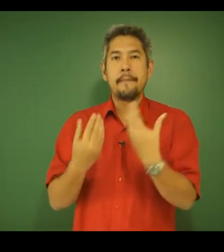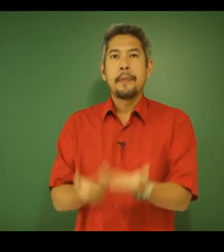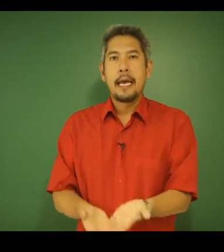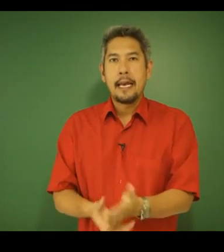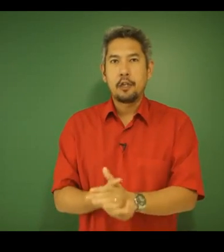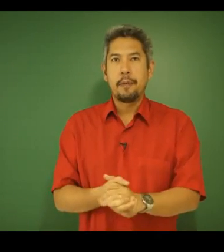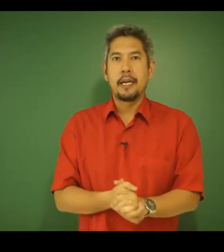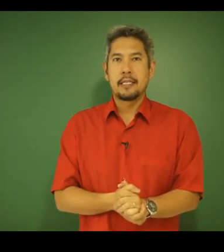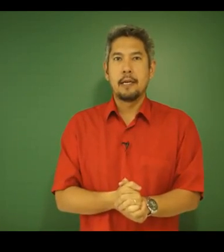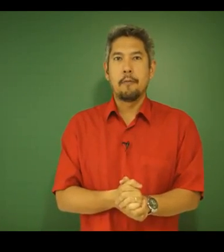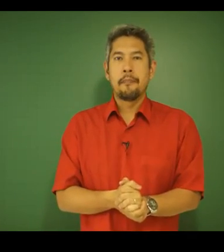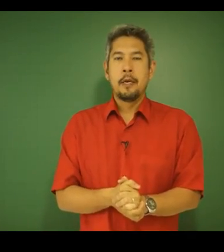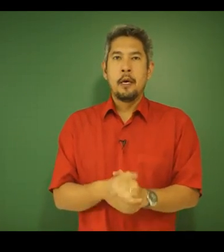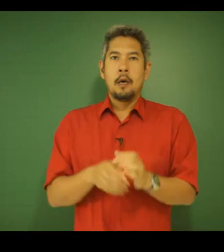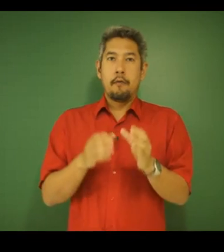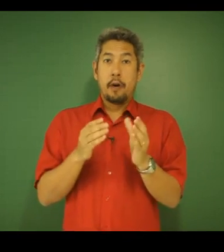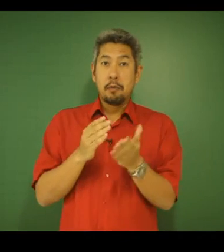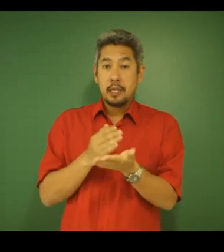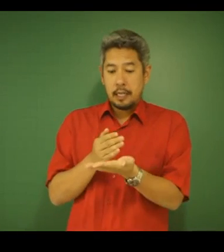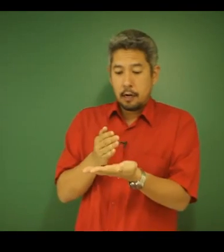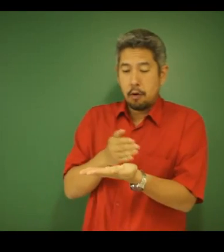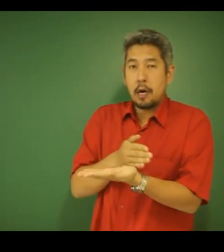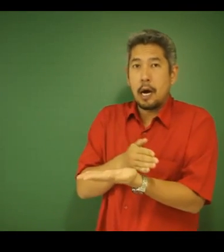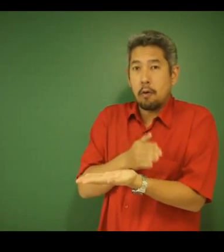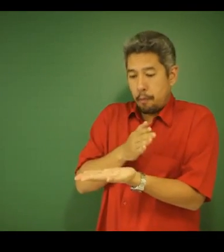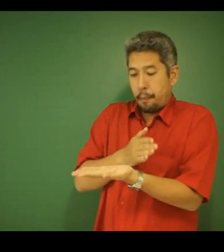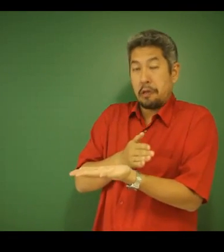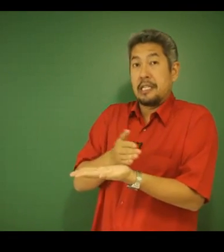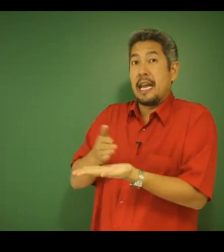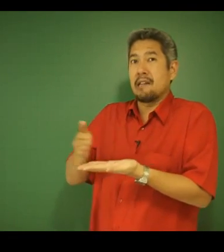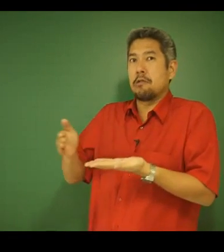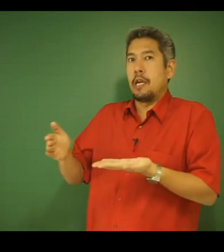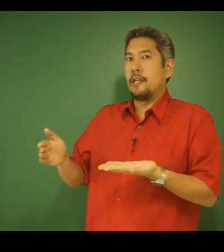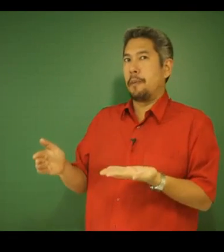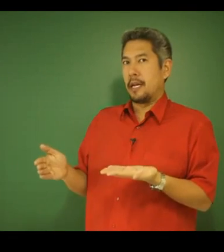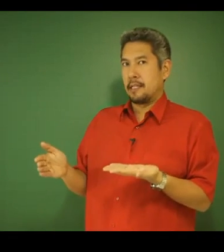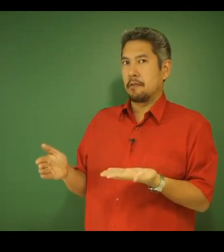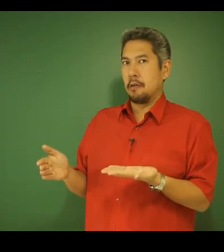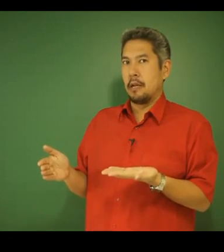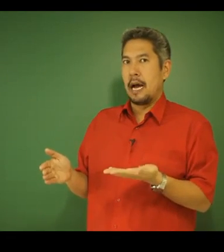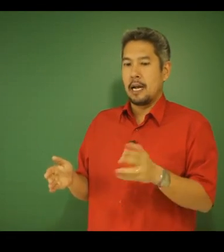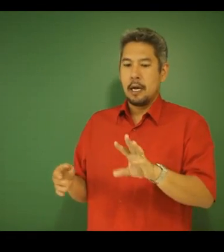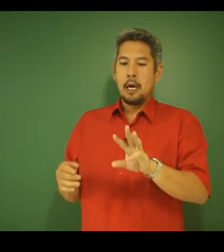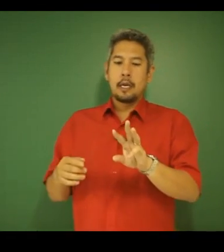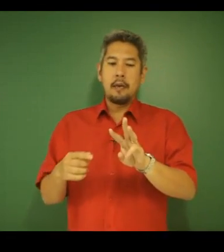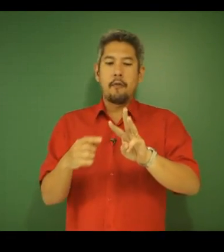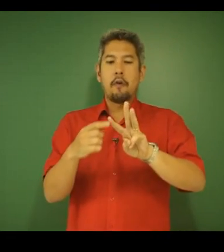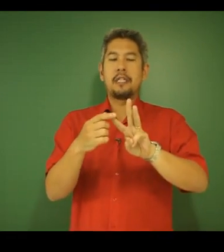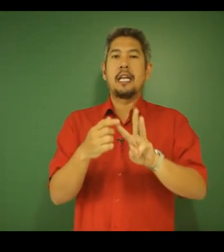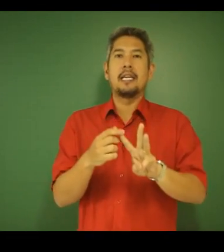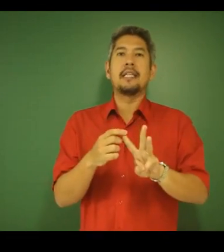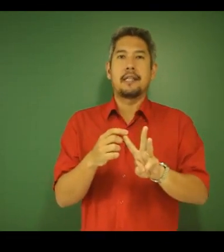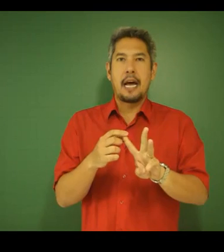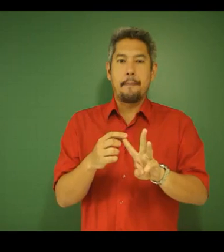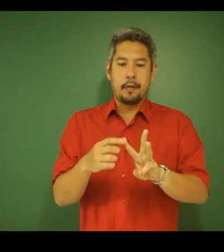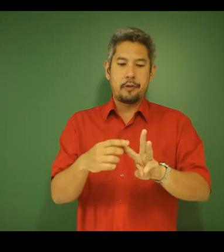expiração. Vamos, então, ao processo de respiração celular, que envolve três etapas.